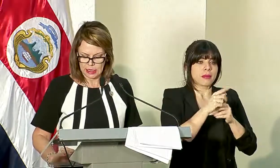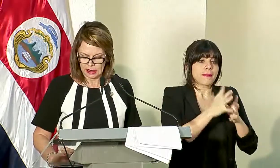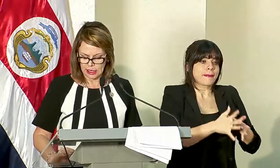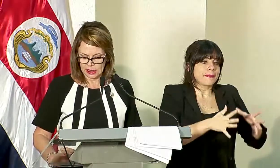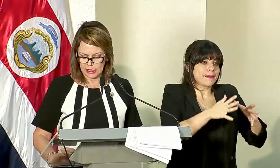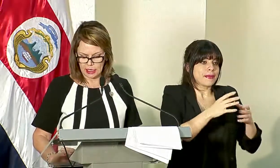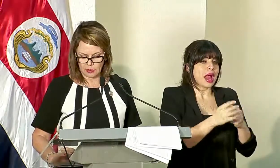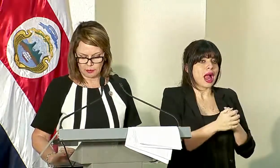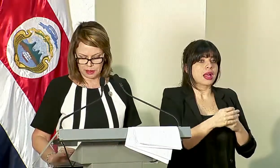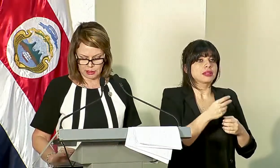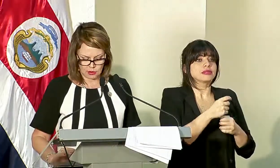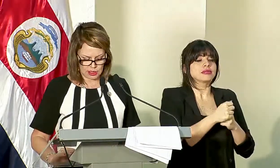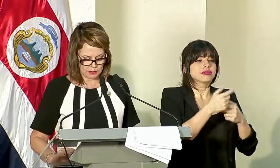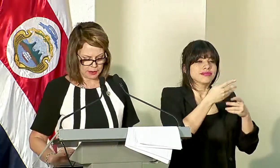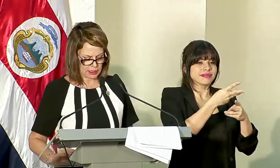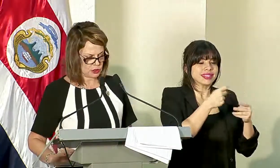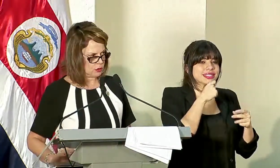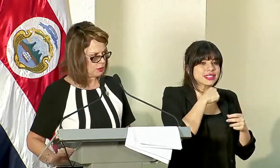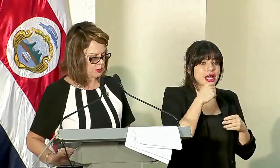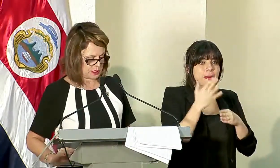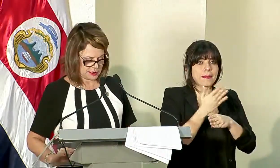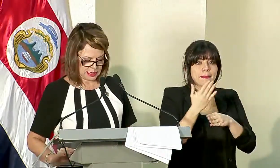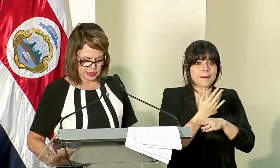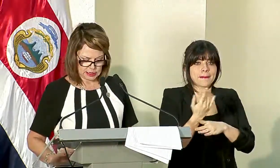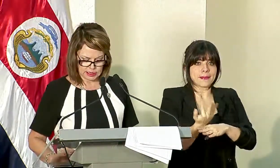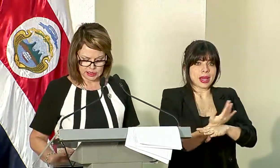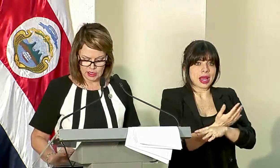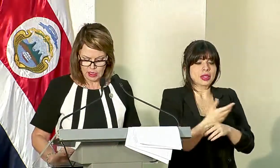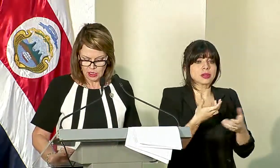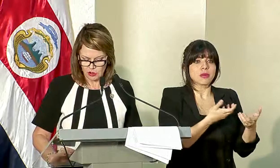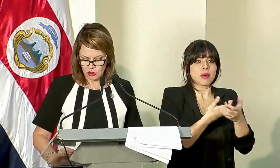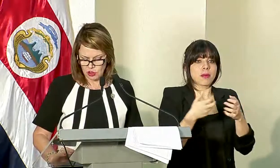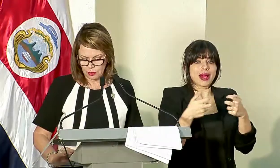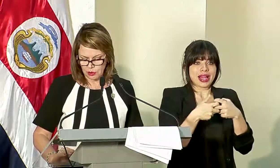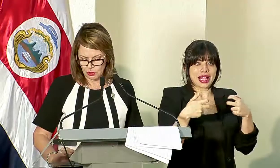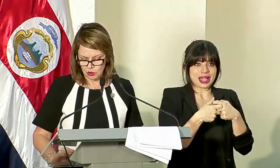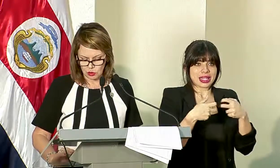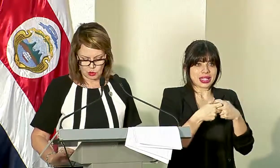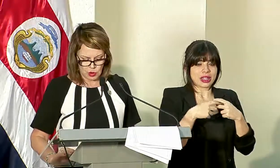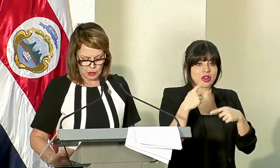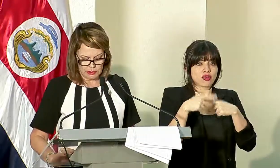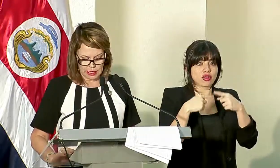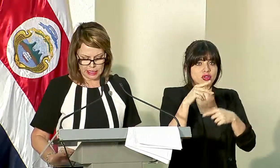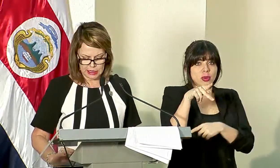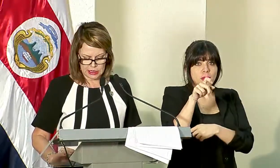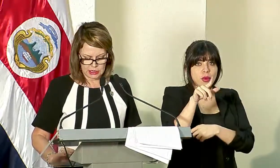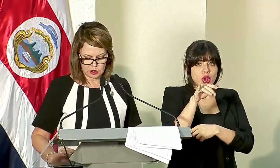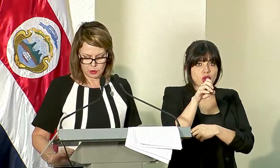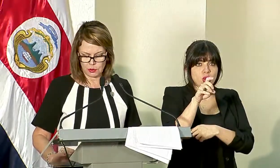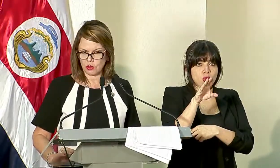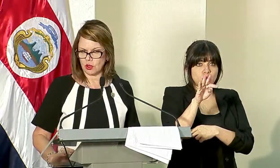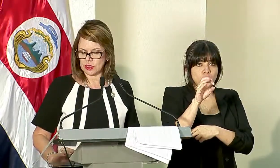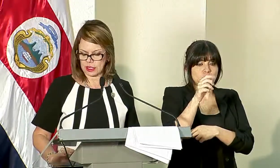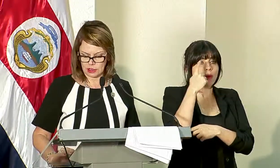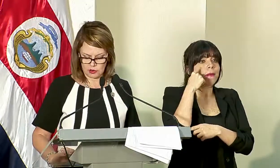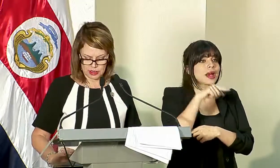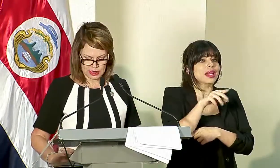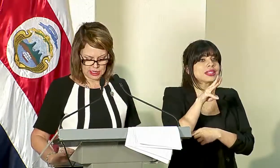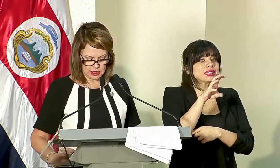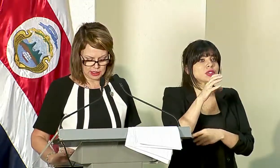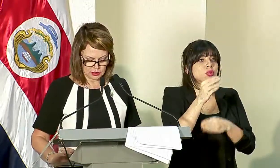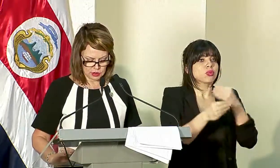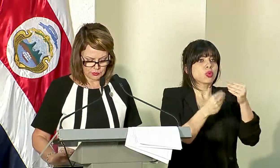pacas, tanque de agua, picadoras de pasto, bombas eléctricas, rollos de polioducto para 600 productores